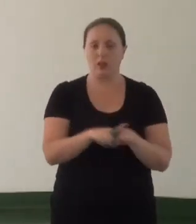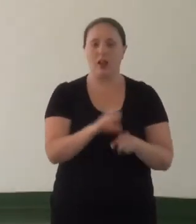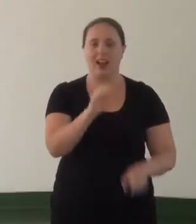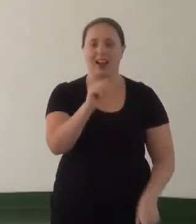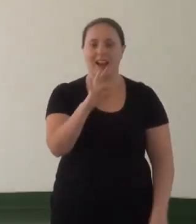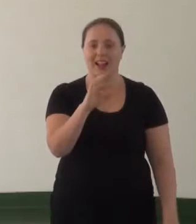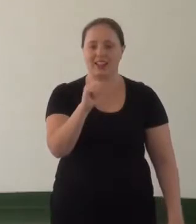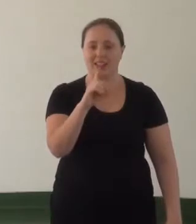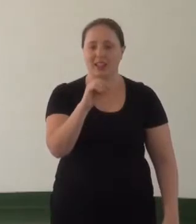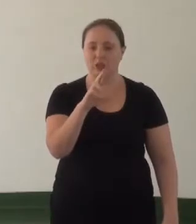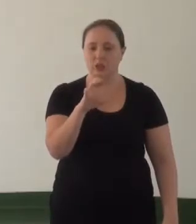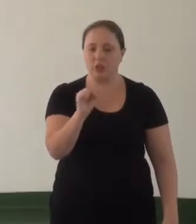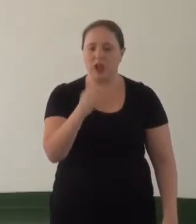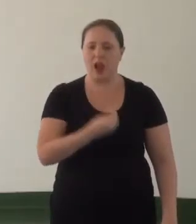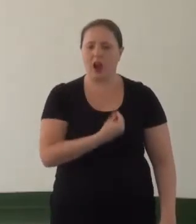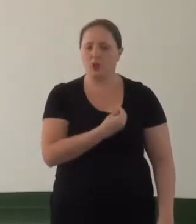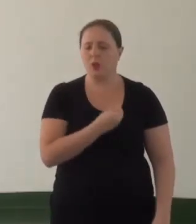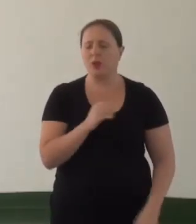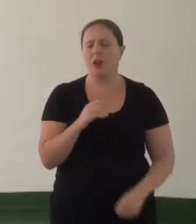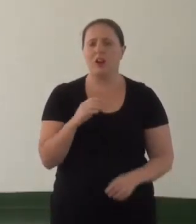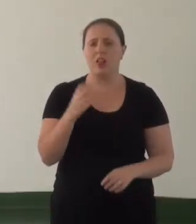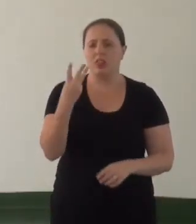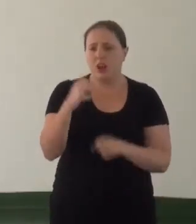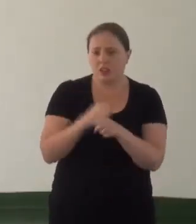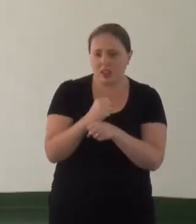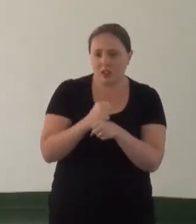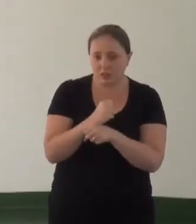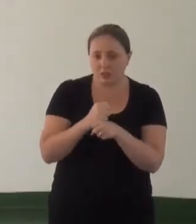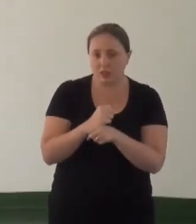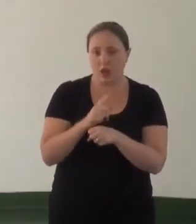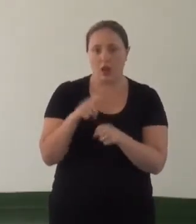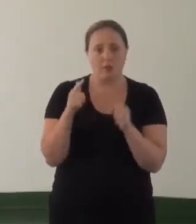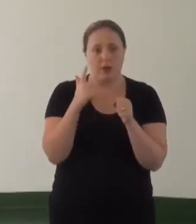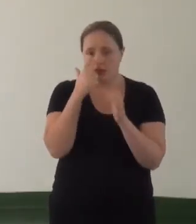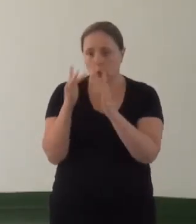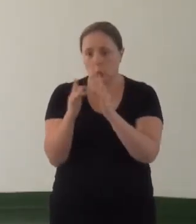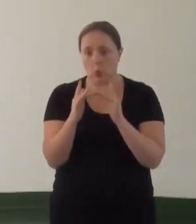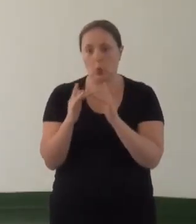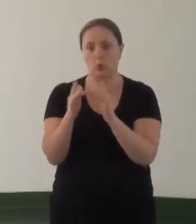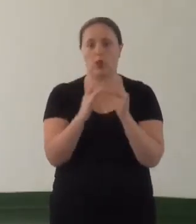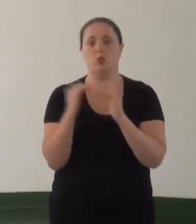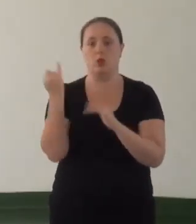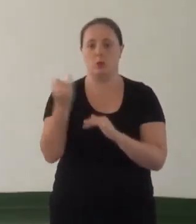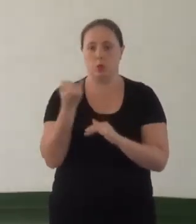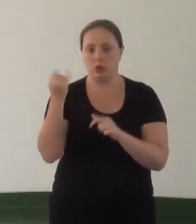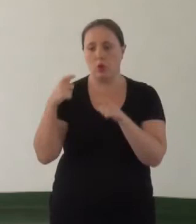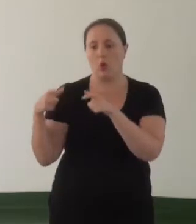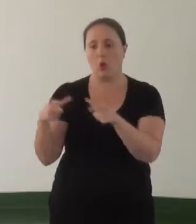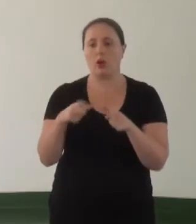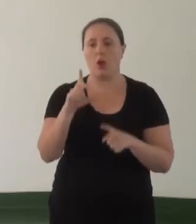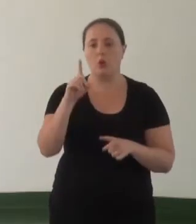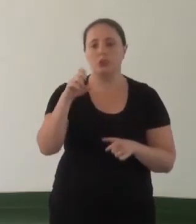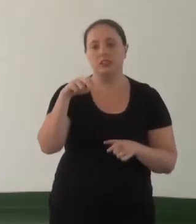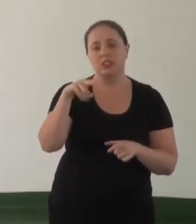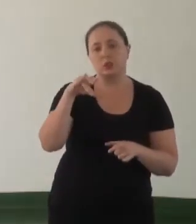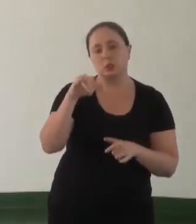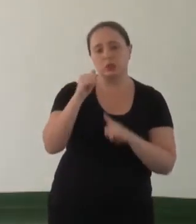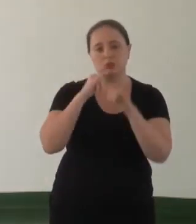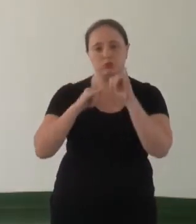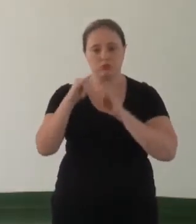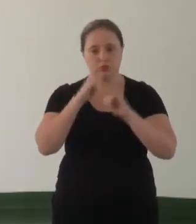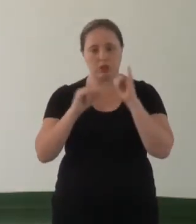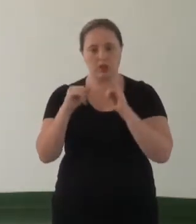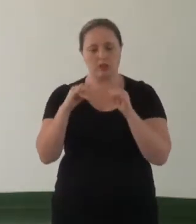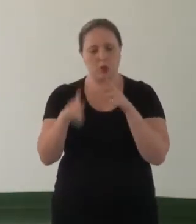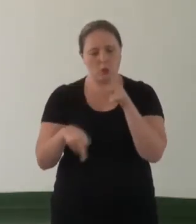já está atuando há mais de três anos aí, é um canal importantíssimo para essa questão de denúncia, porque a sabe que a população de rua tem